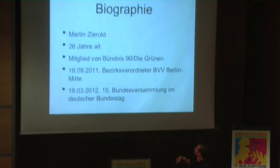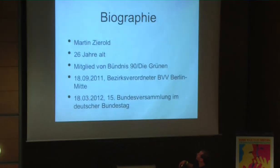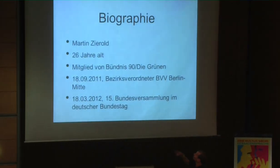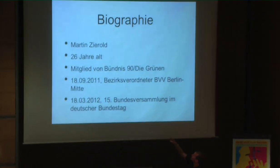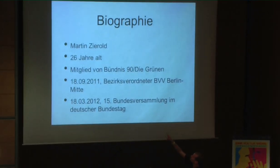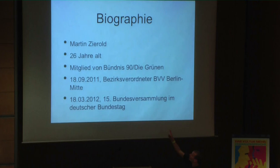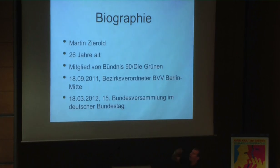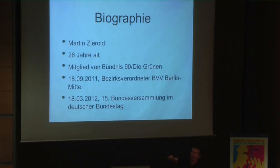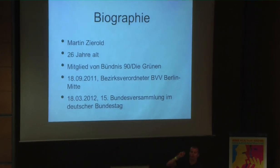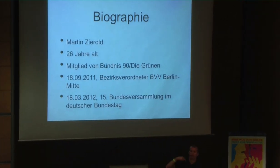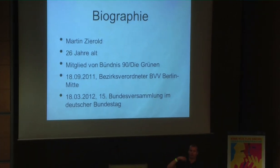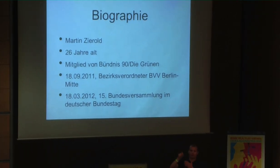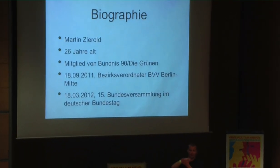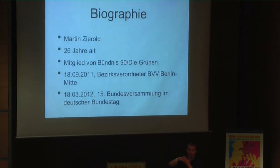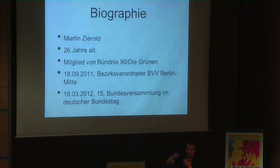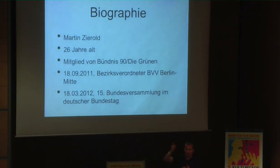Hier kurz was zu meiner Biografie.